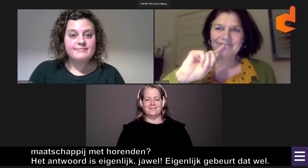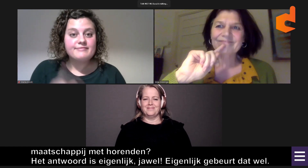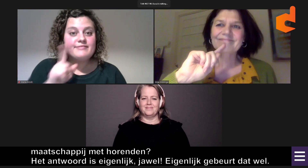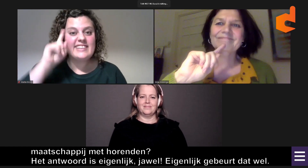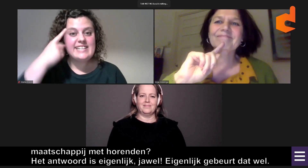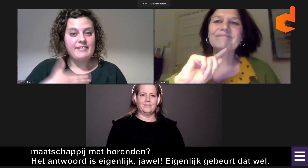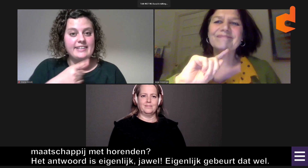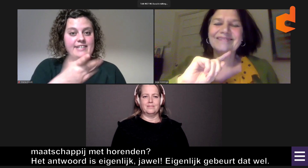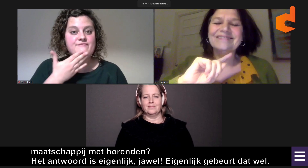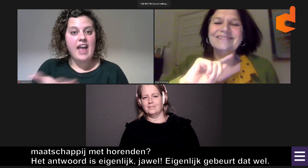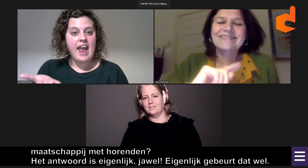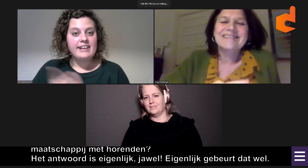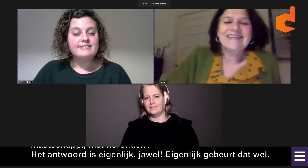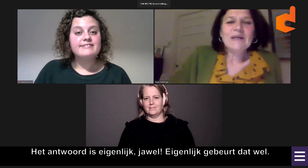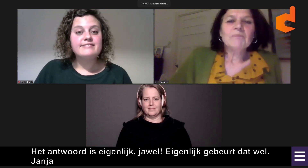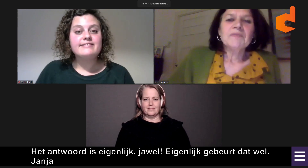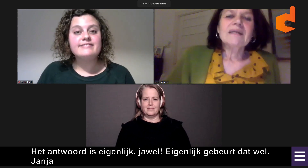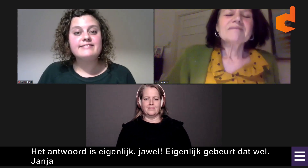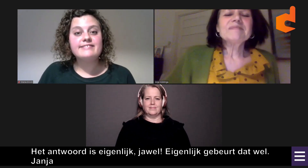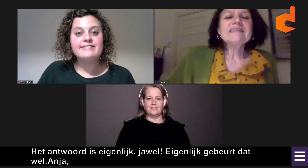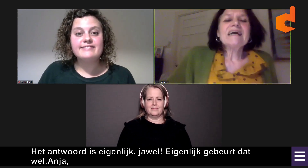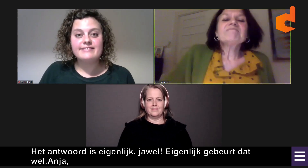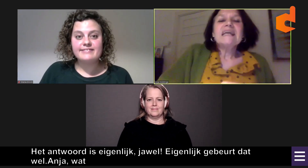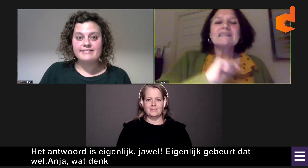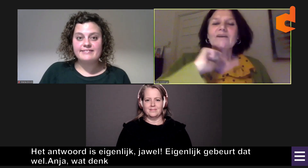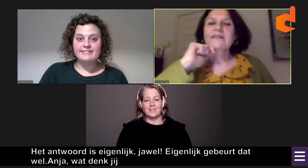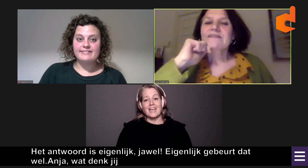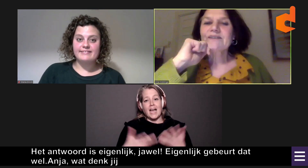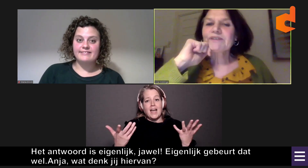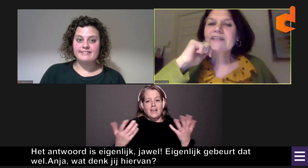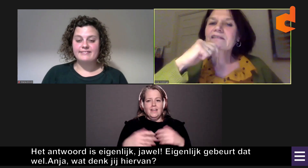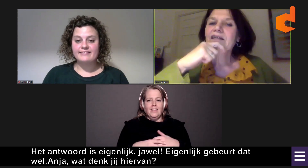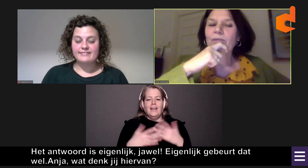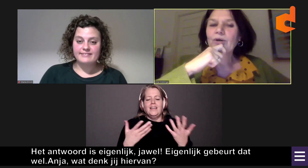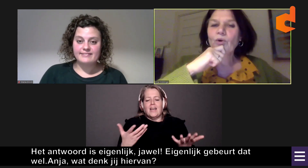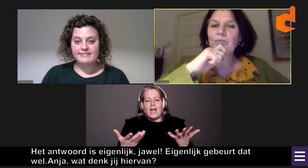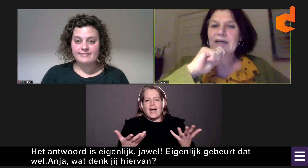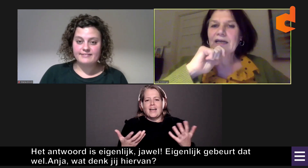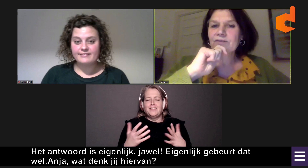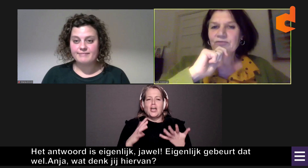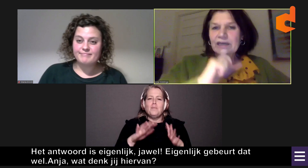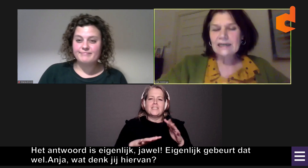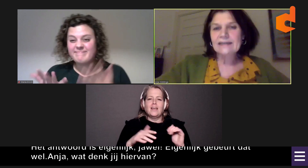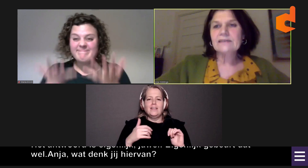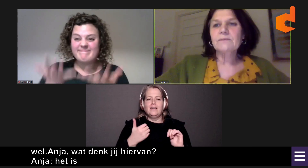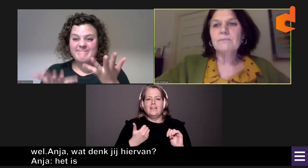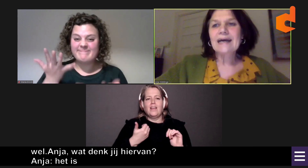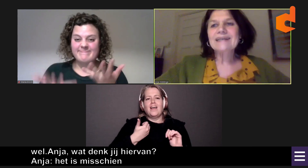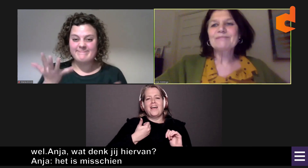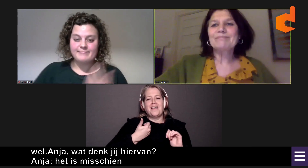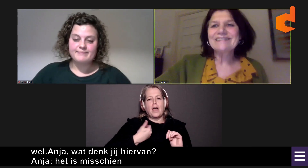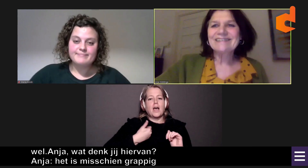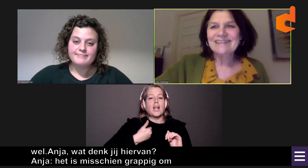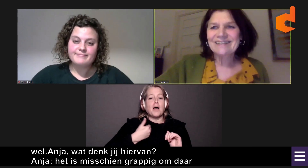Anja, heb jij je antwoord op? Wat denk jij hiervan? Ja, nou, het is misschien grappig om daar de vergelijking te